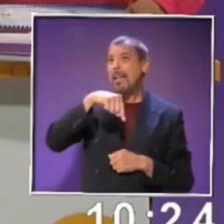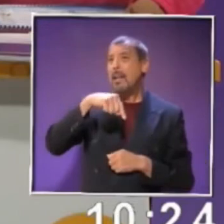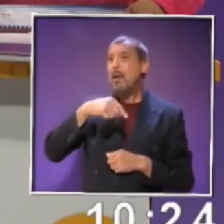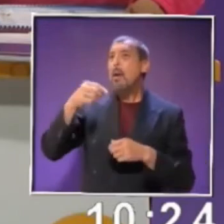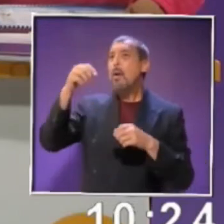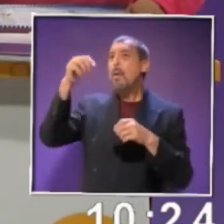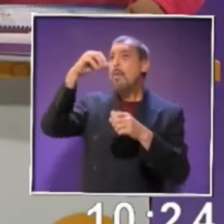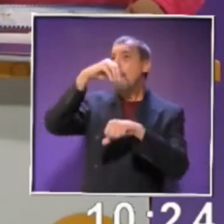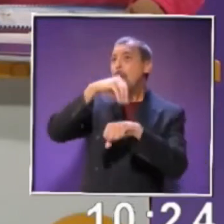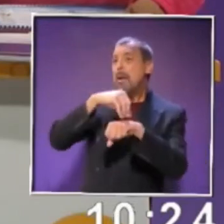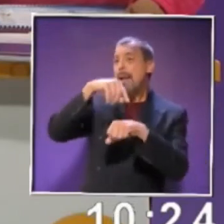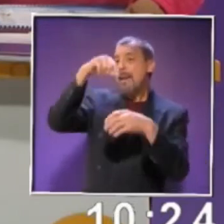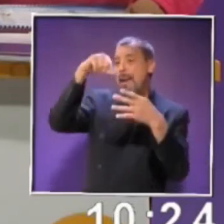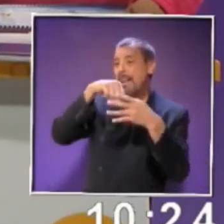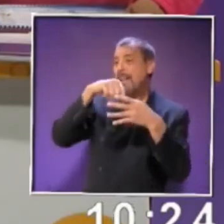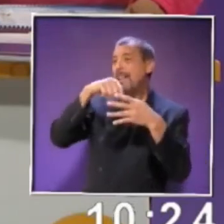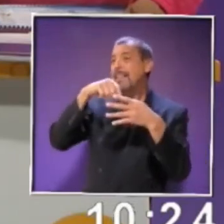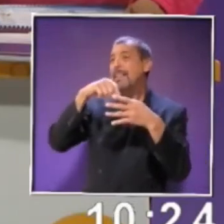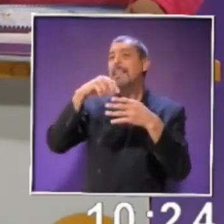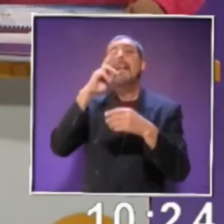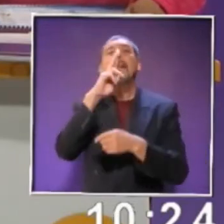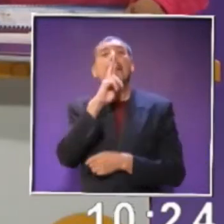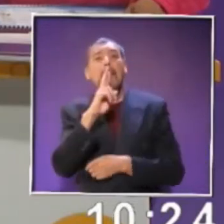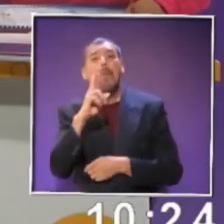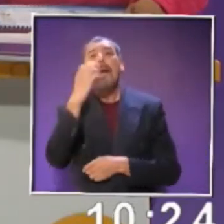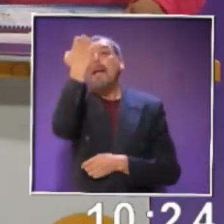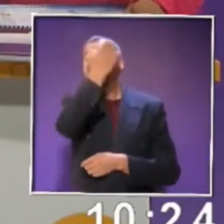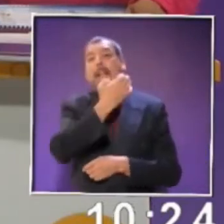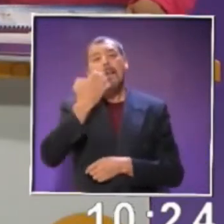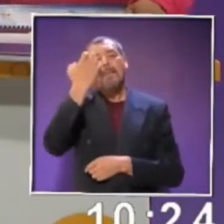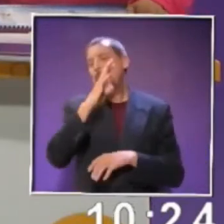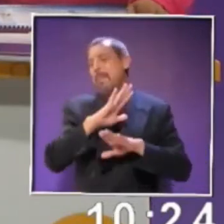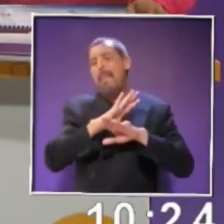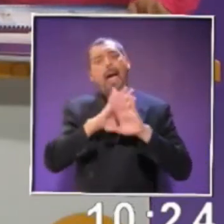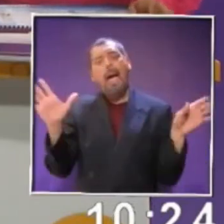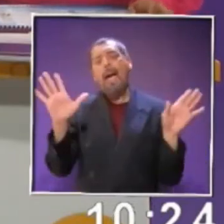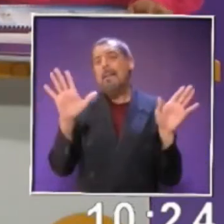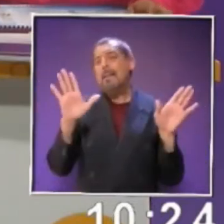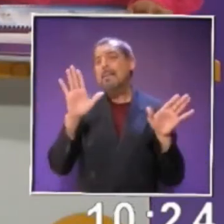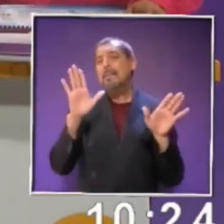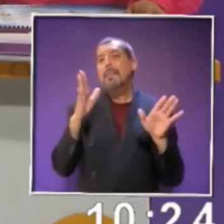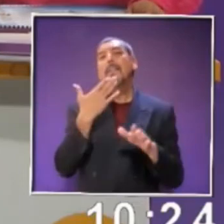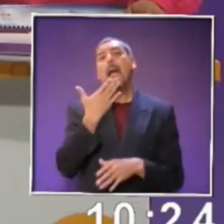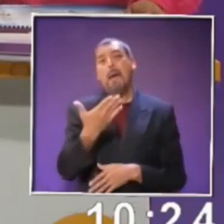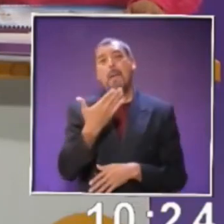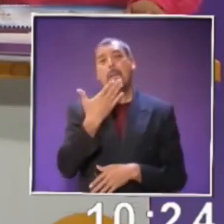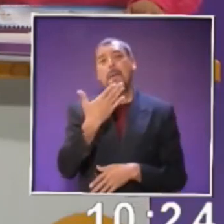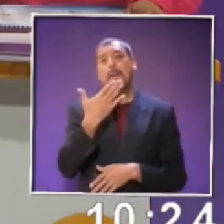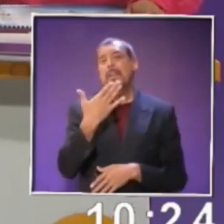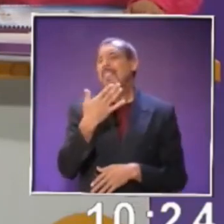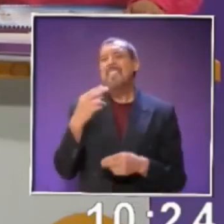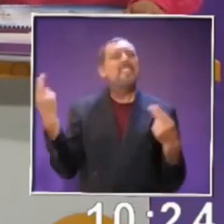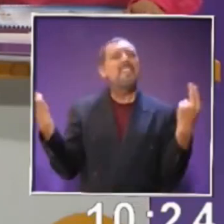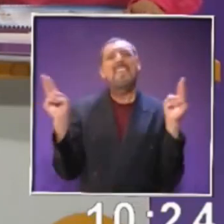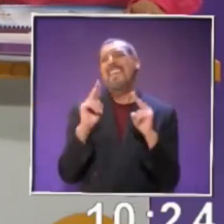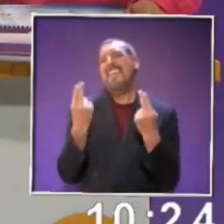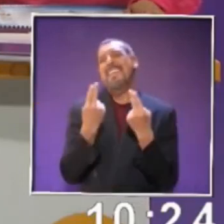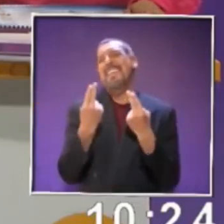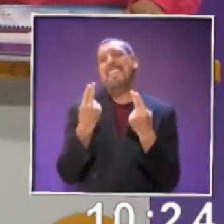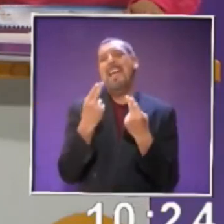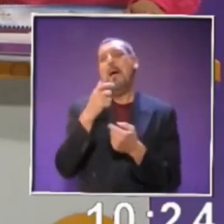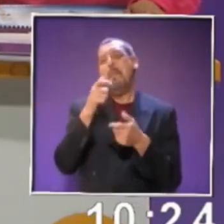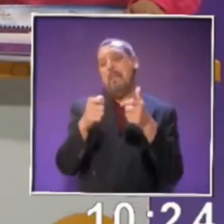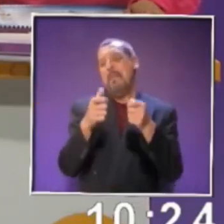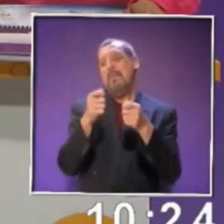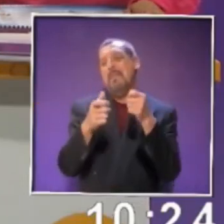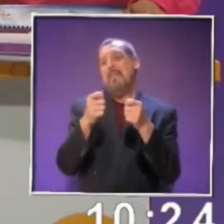aquí cada una de las respuestas y las evaluaciones es suficiente. No es necesario el celular. Maestra, perdón,